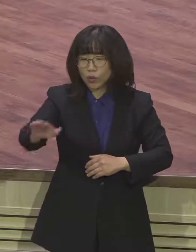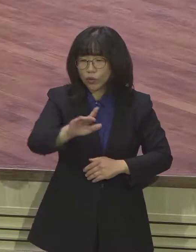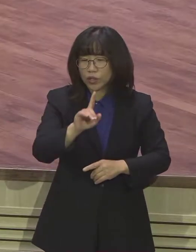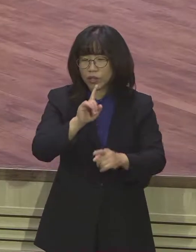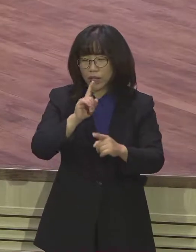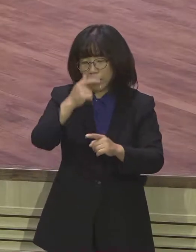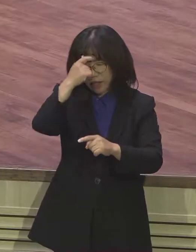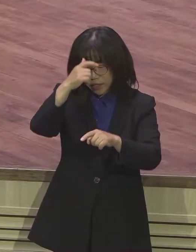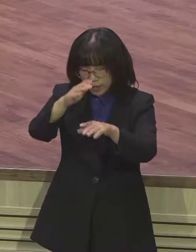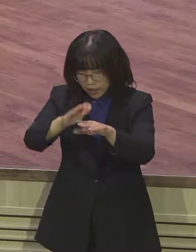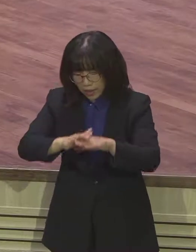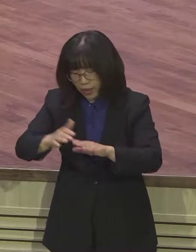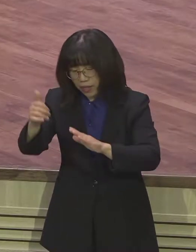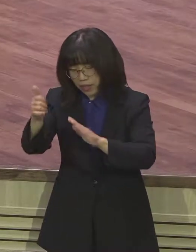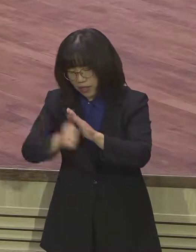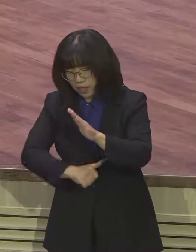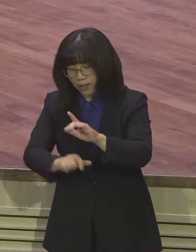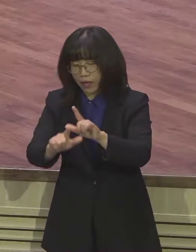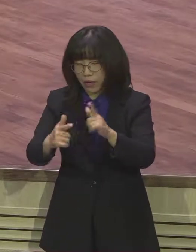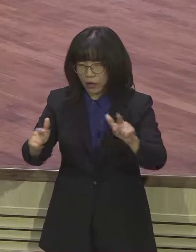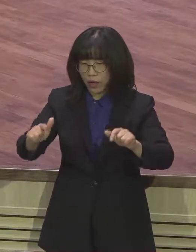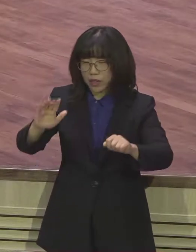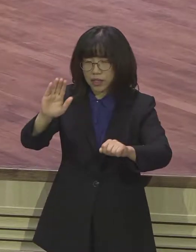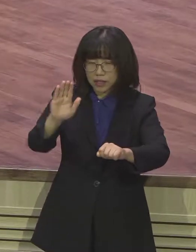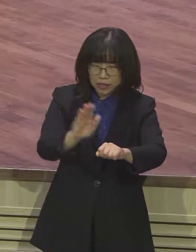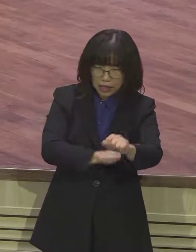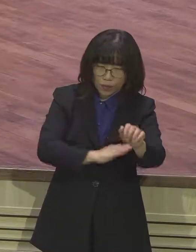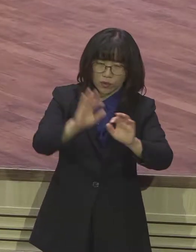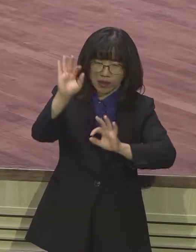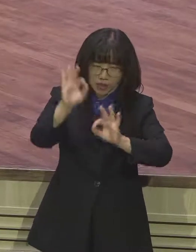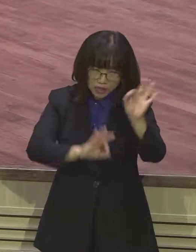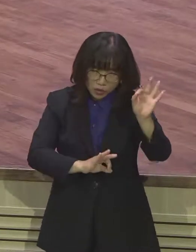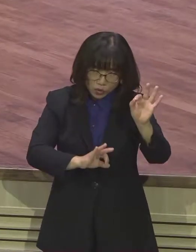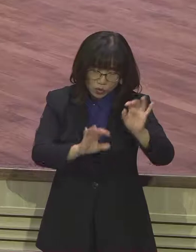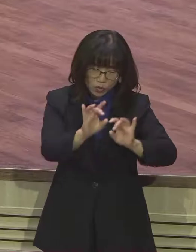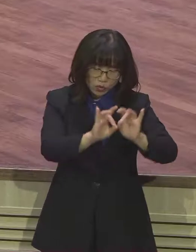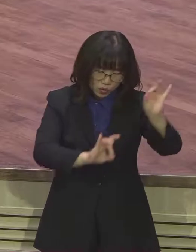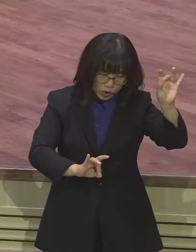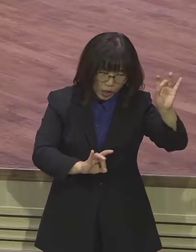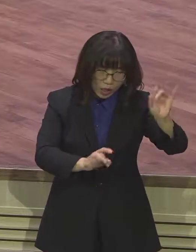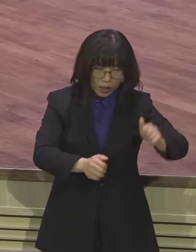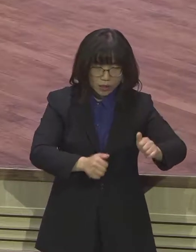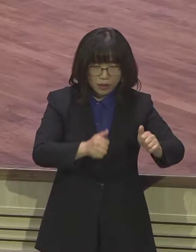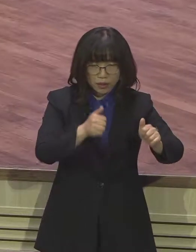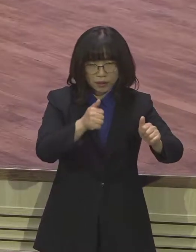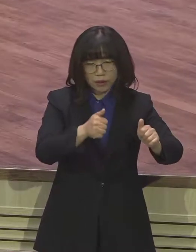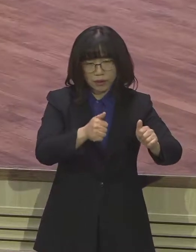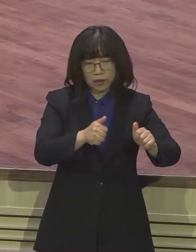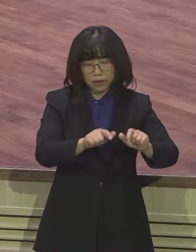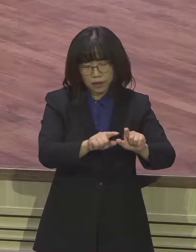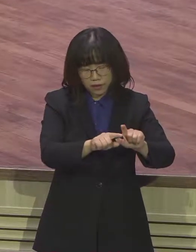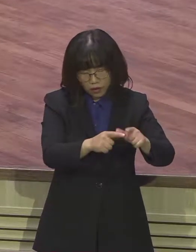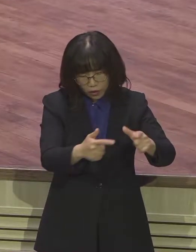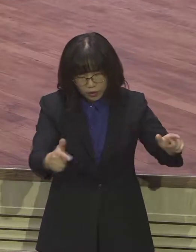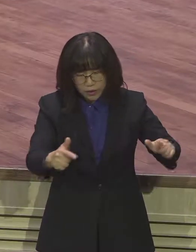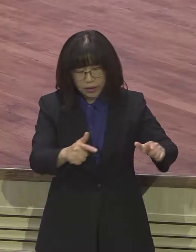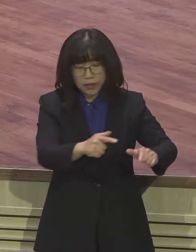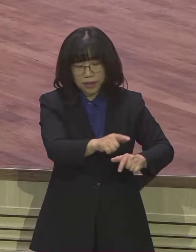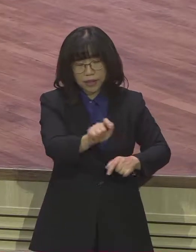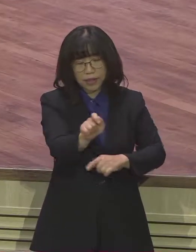불순종 또 바벨론의 포류가 되었던 것들 또 우상 숭배했던 것들 그것이 바로 다윗의 무너진 장막으로 비유를